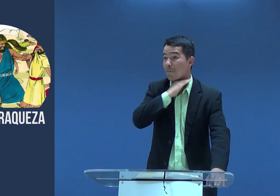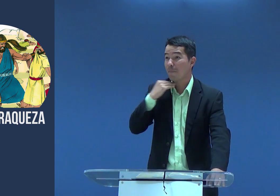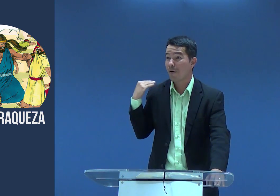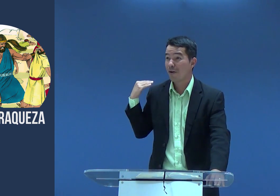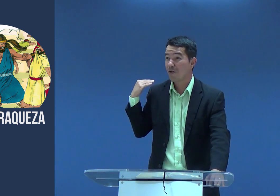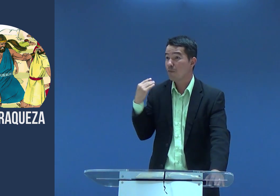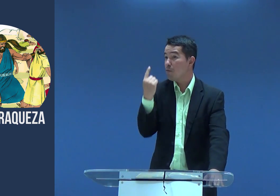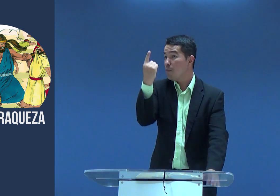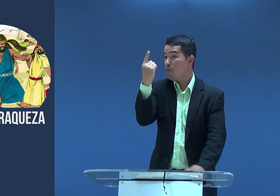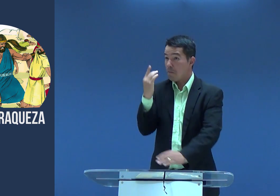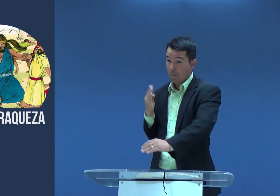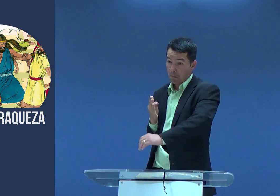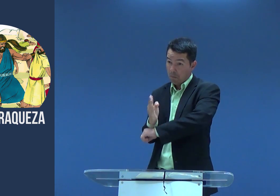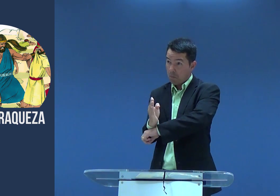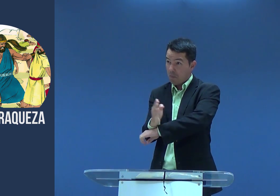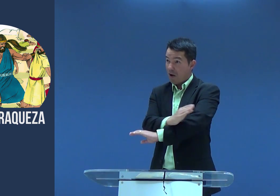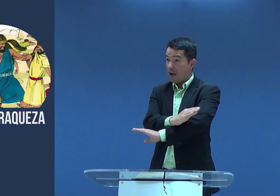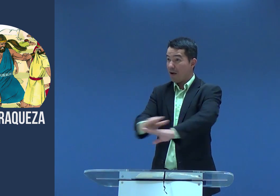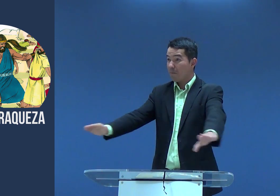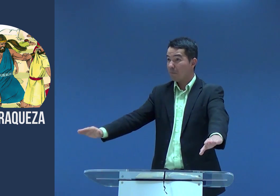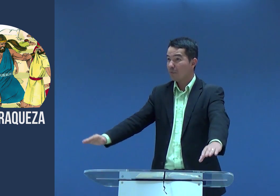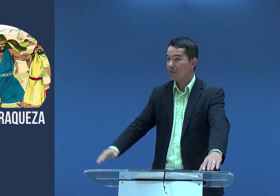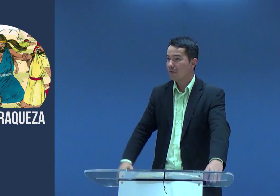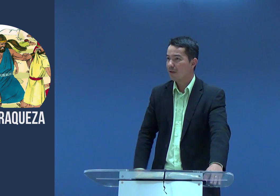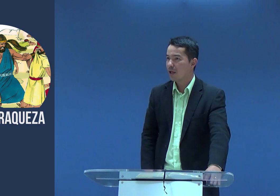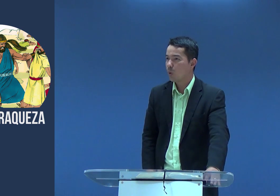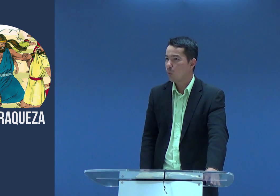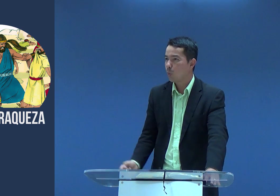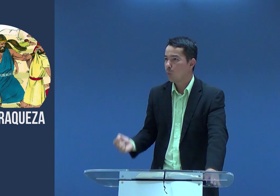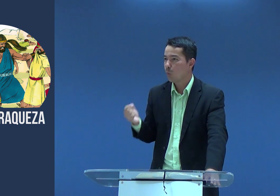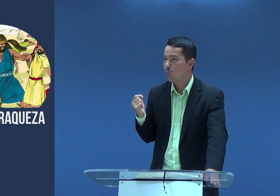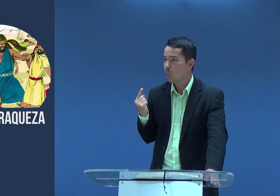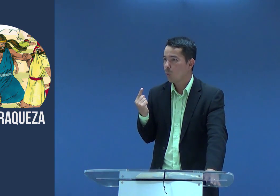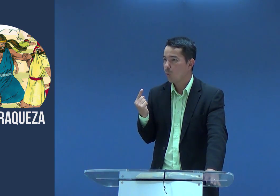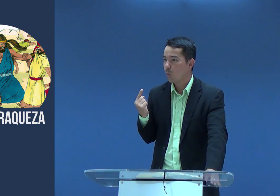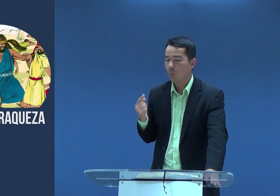um homem matou mil filisteus com uma queixada de burro.